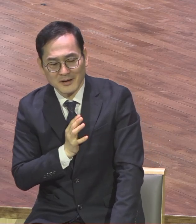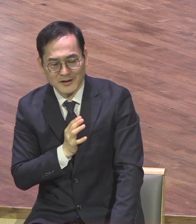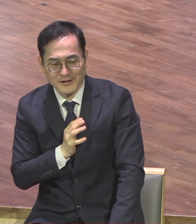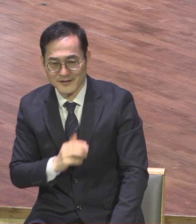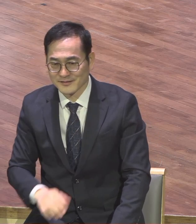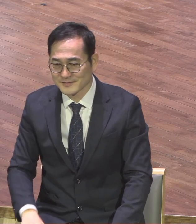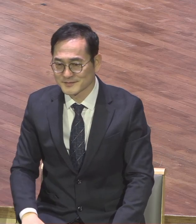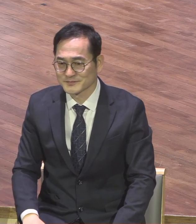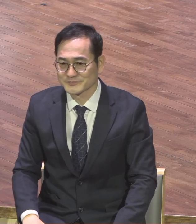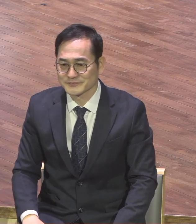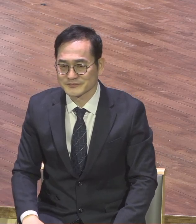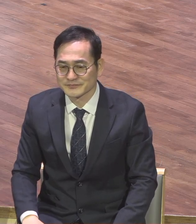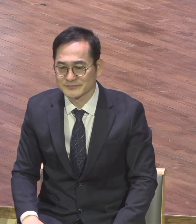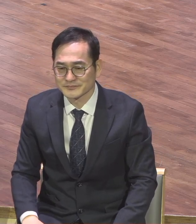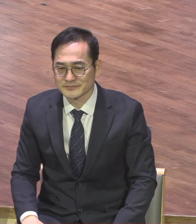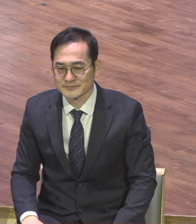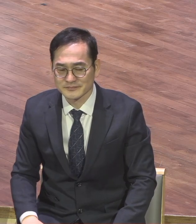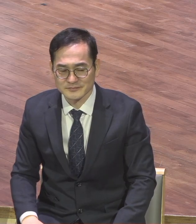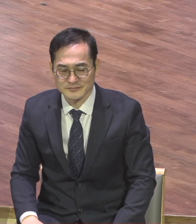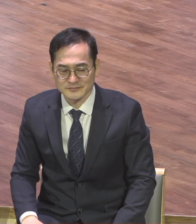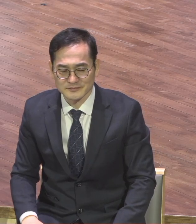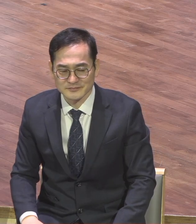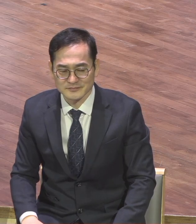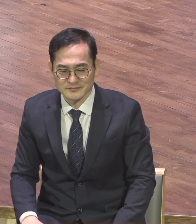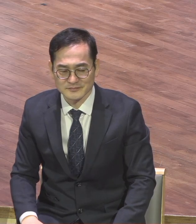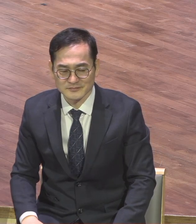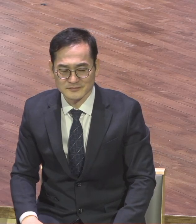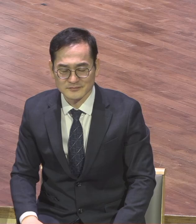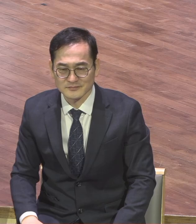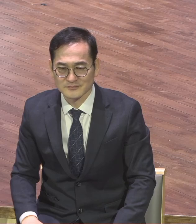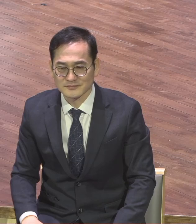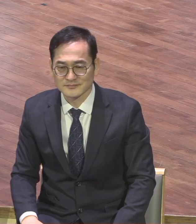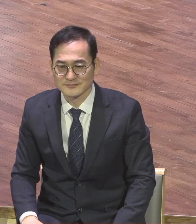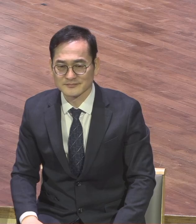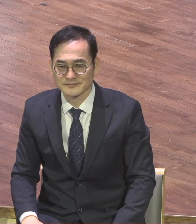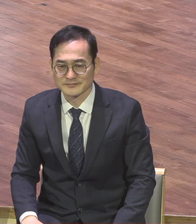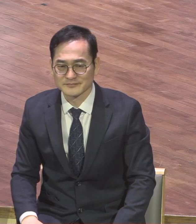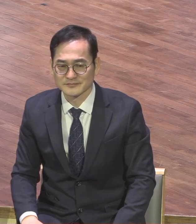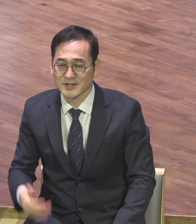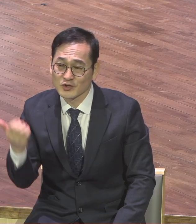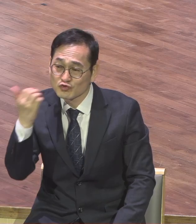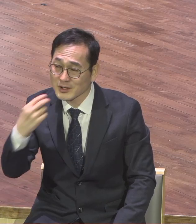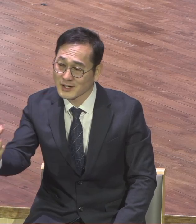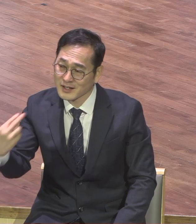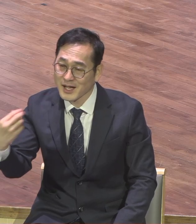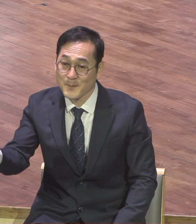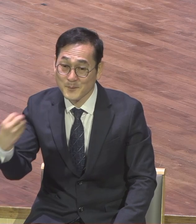적어도 그래요 목사님이 참 웃으면 멋있어요 그래요 근데 잘 안 웃으세요